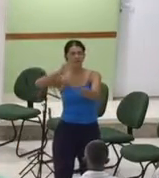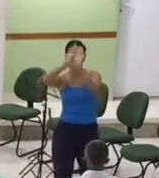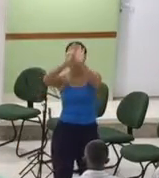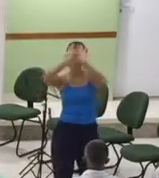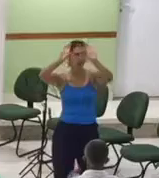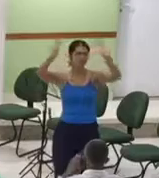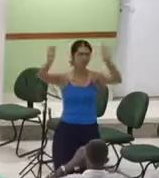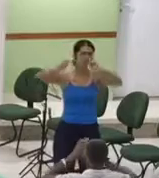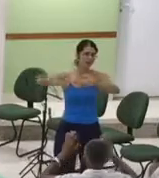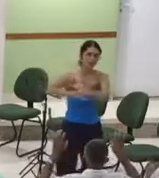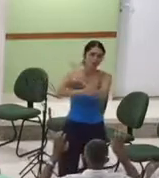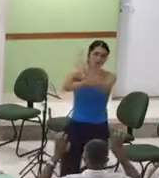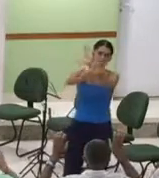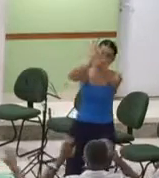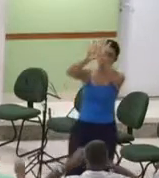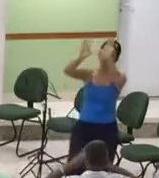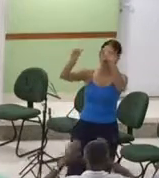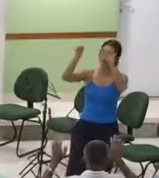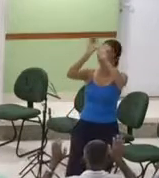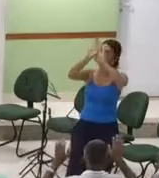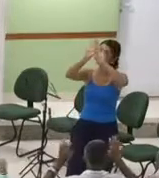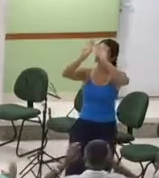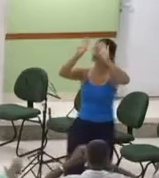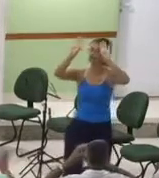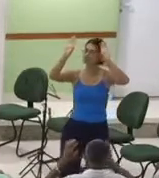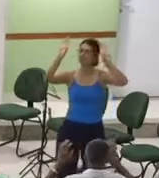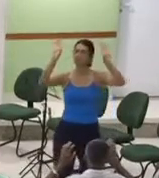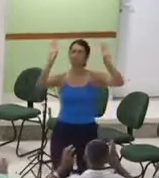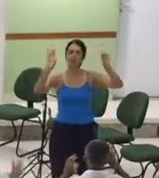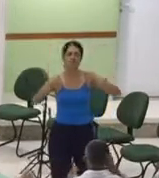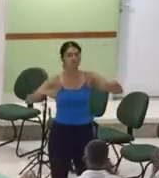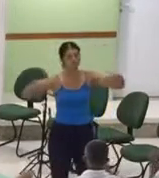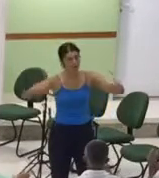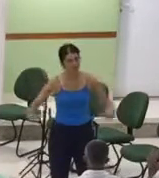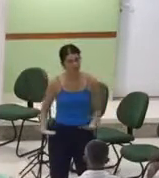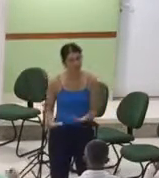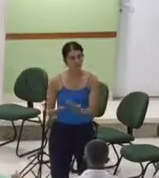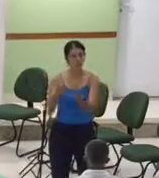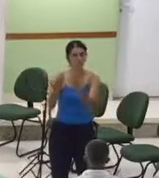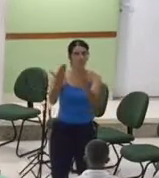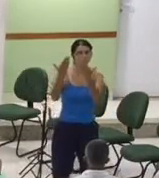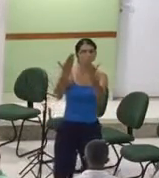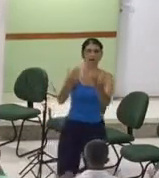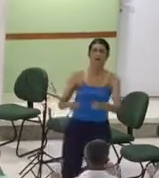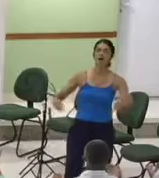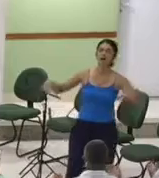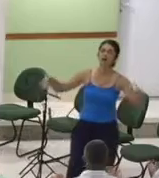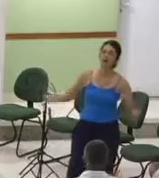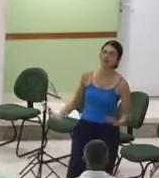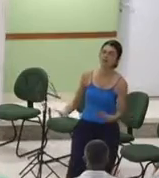A graça aconselha mais de um pecador, abrindo